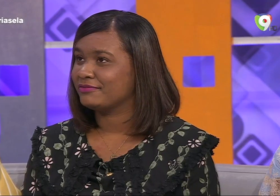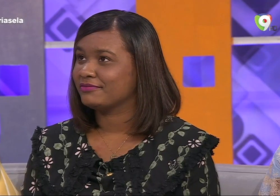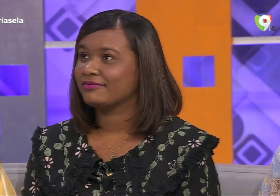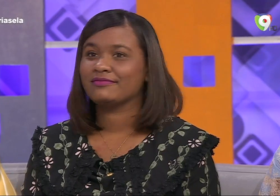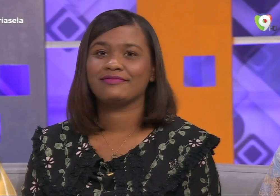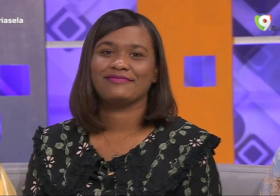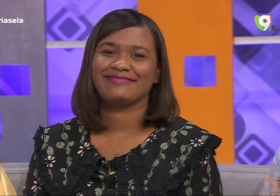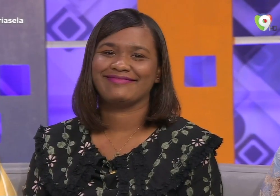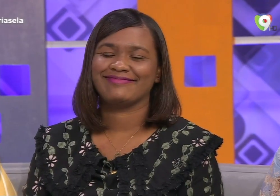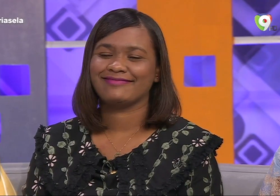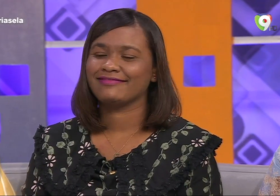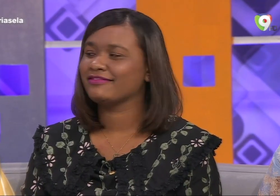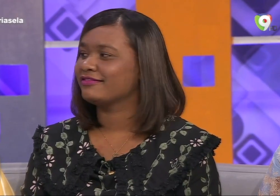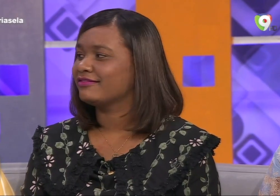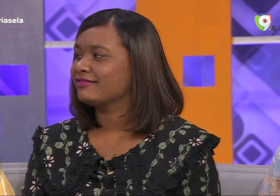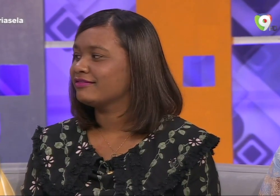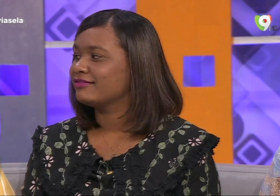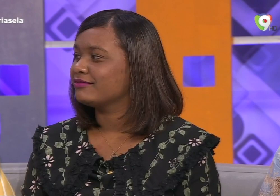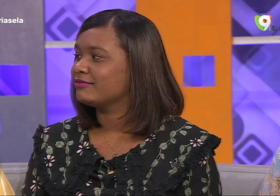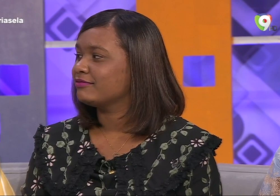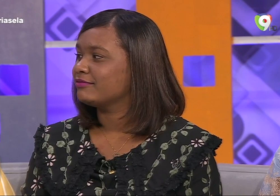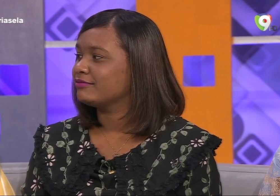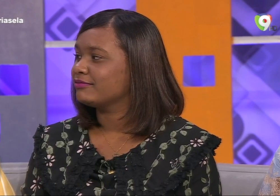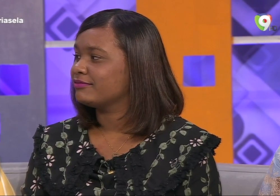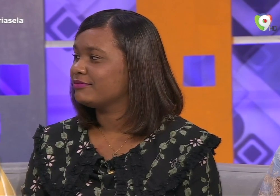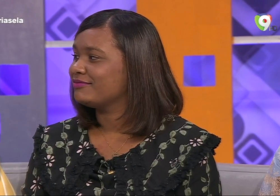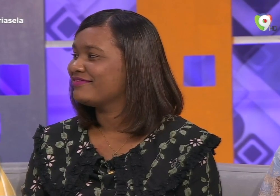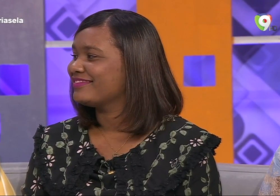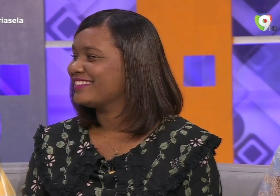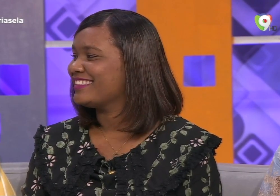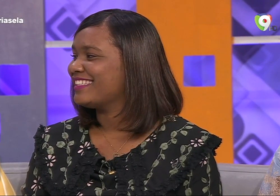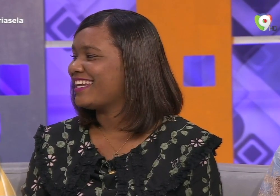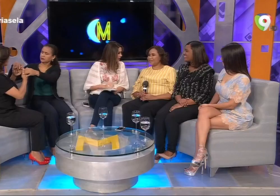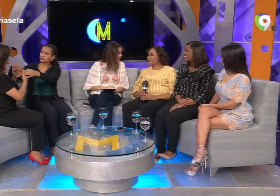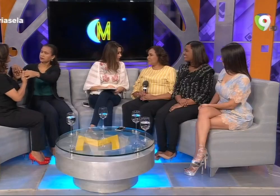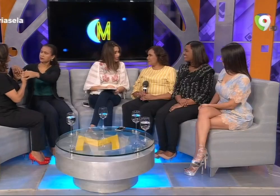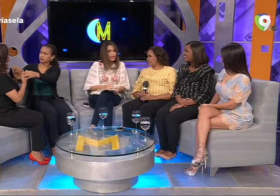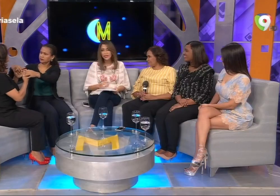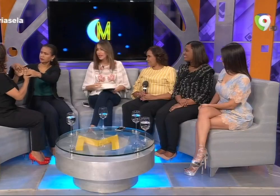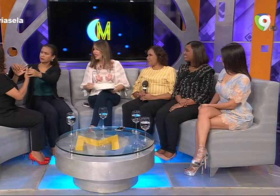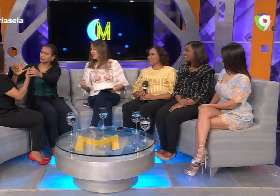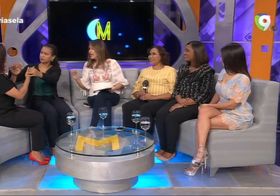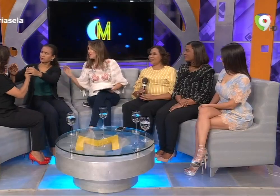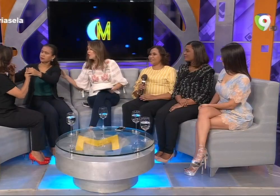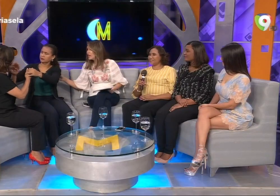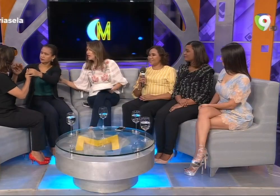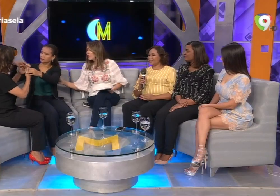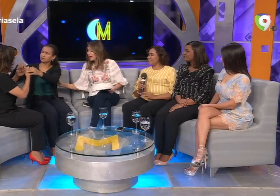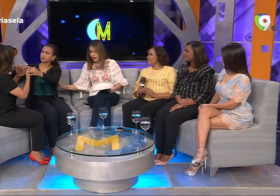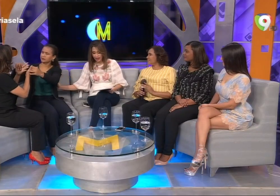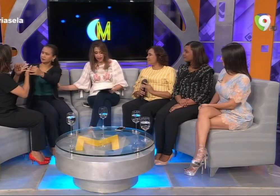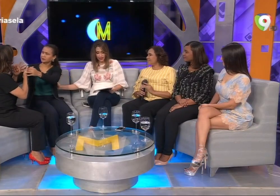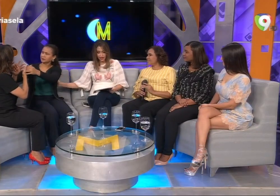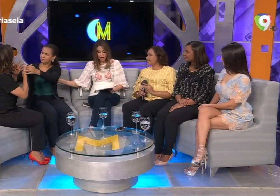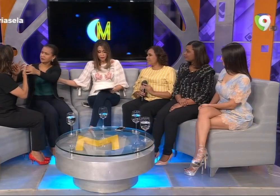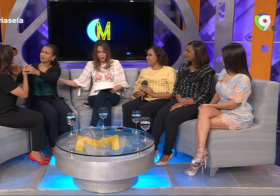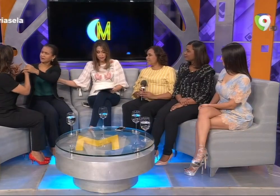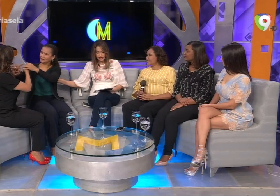Terrero, quien es estudiante de psicología. Bienvenidas, bienvenidas. Yo quiero que, para